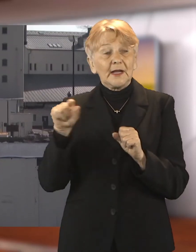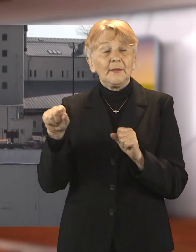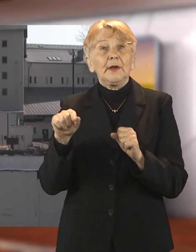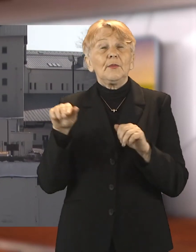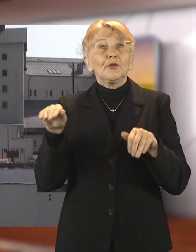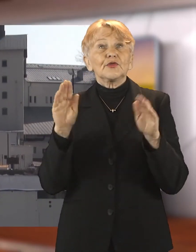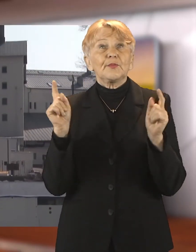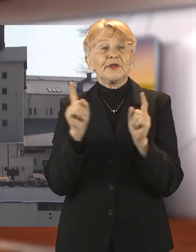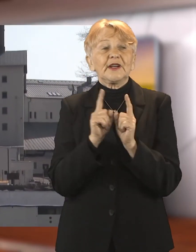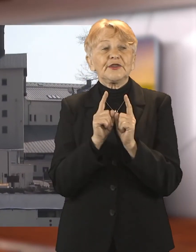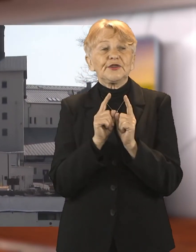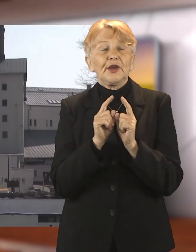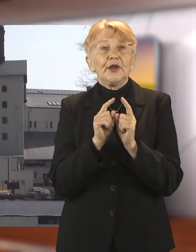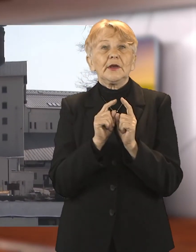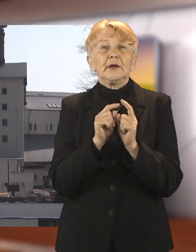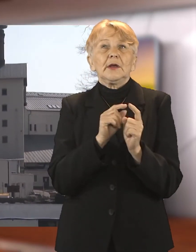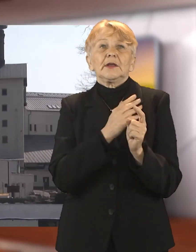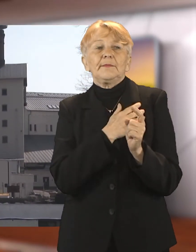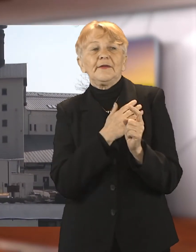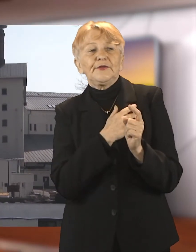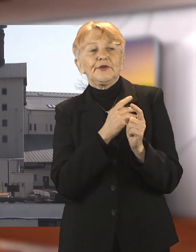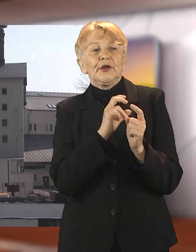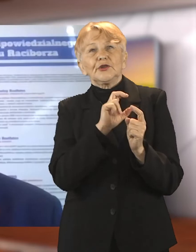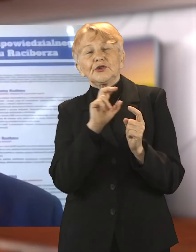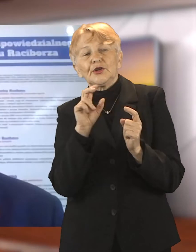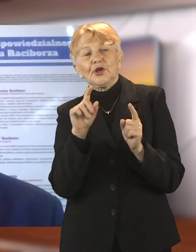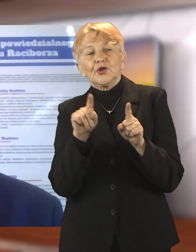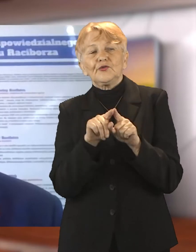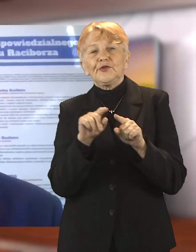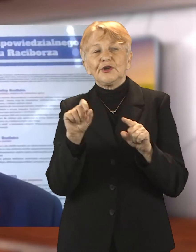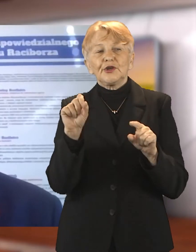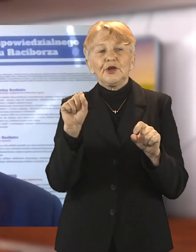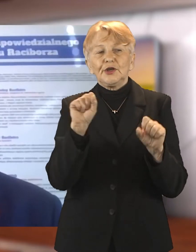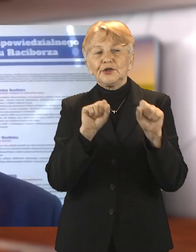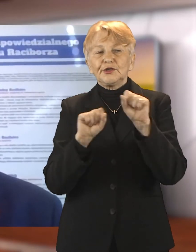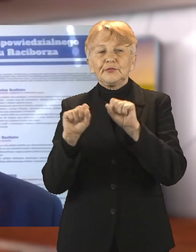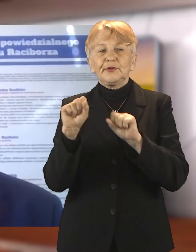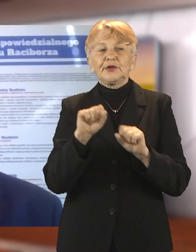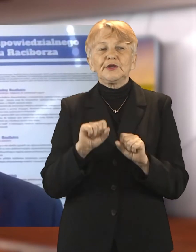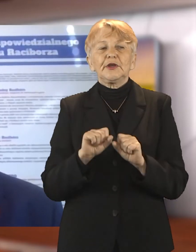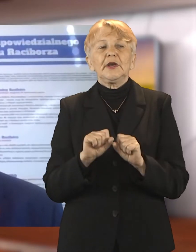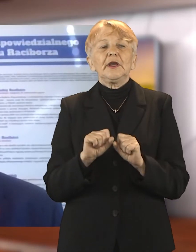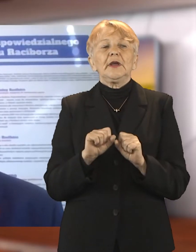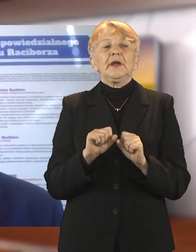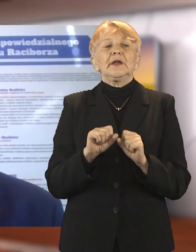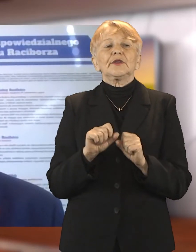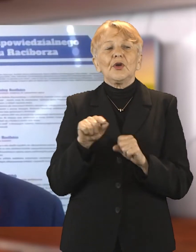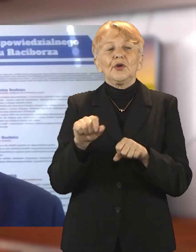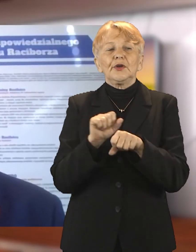podniesiony w tym projekcie. Proszę Państwa, taki wskaźnik, jak